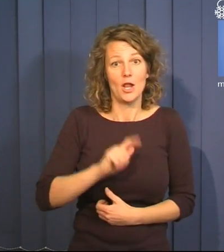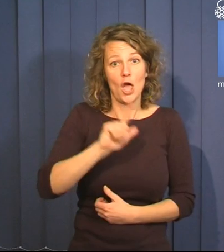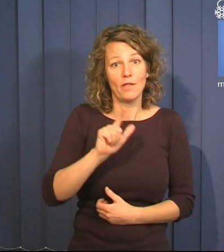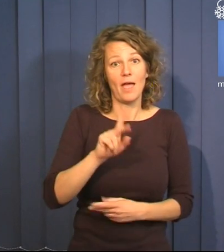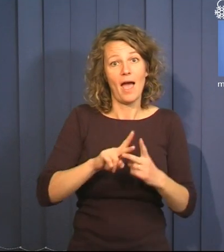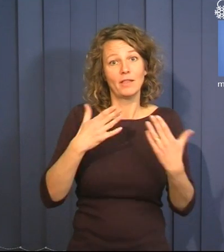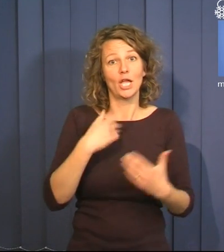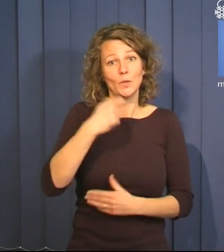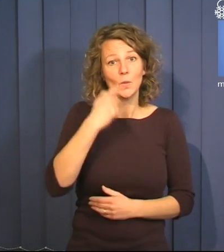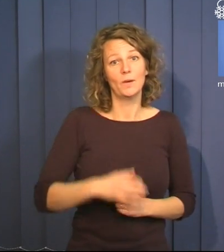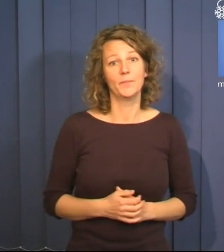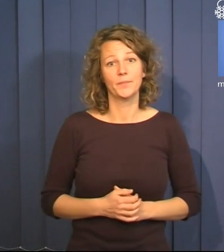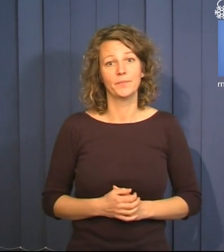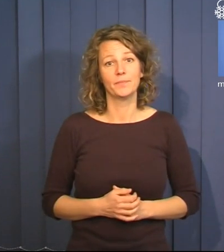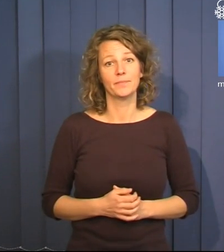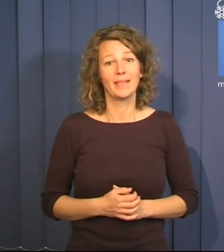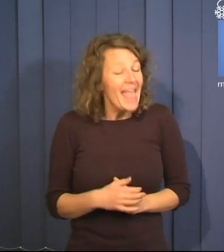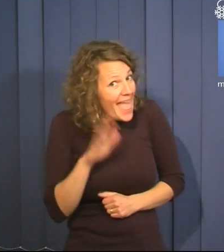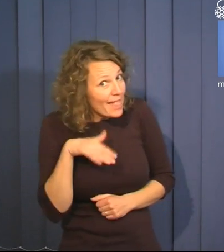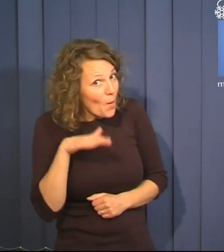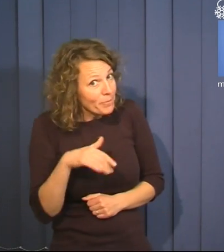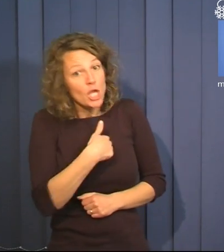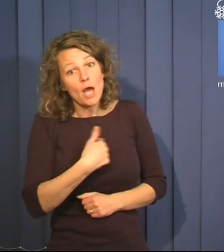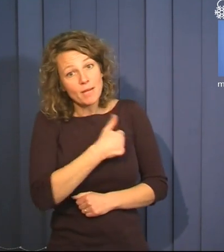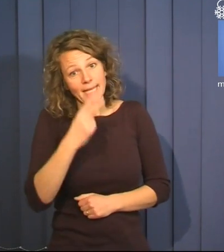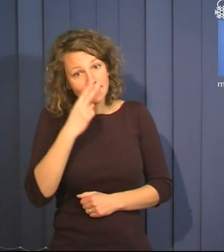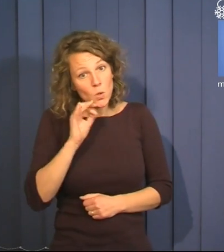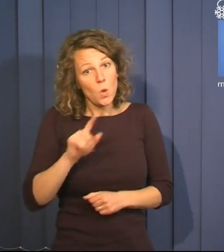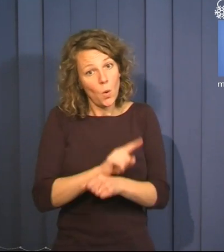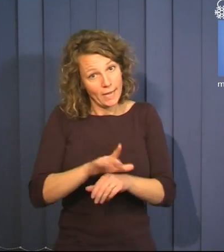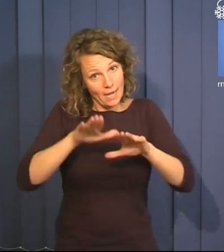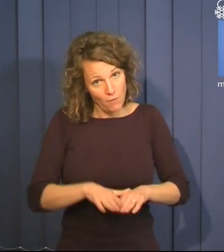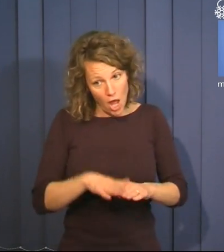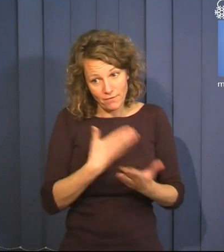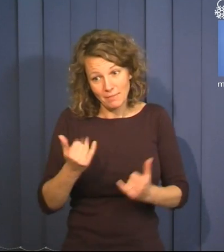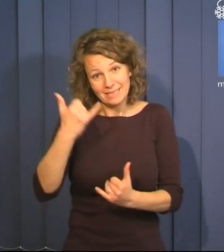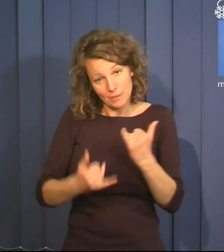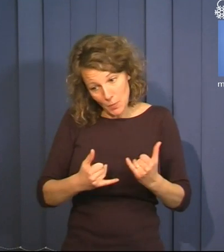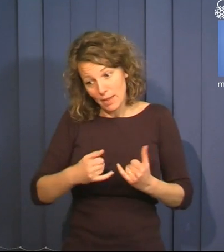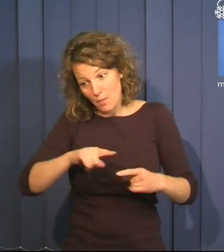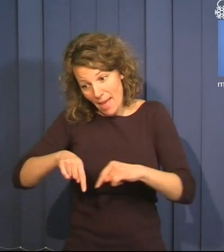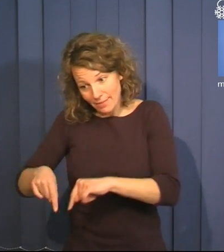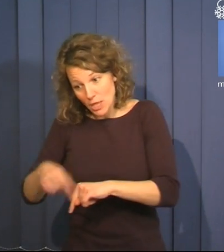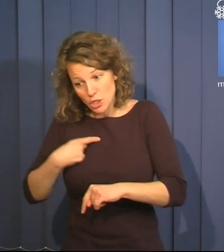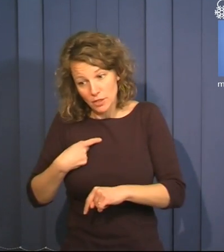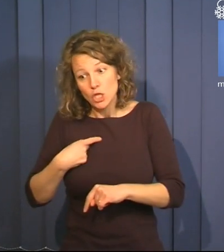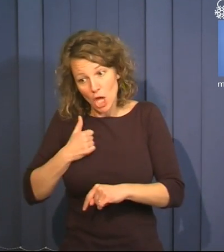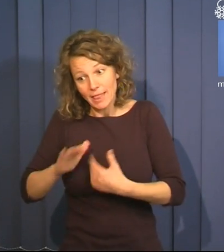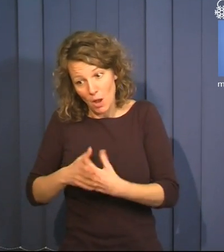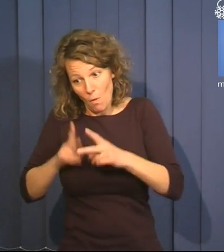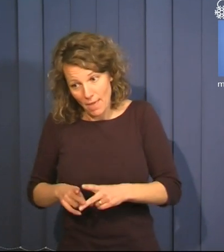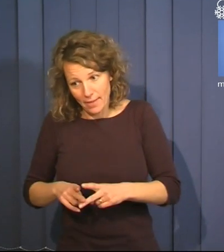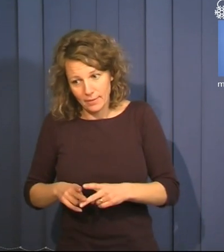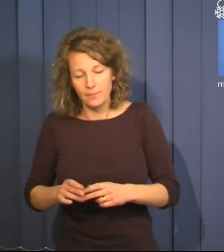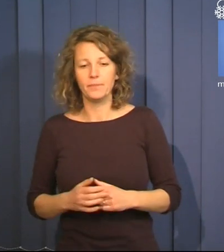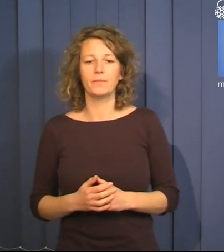Hej då! Jag ska bara se hur lång tid gick kvar till slutet så att jag kommer tillbaka igen. Nästa gång jag stänger upp